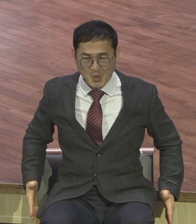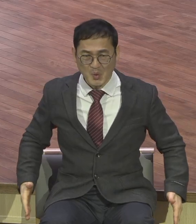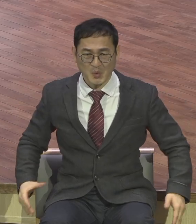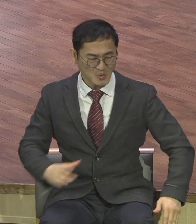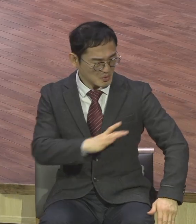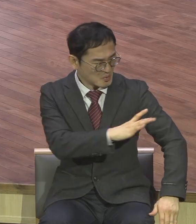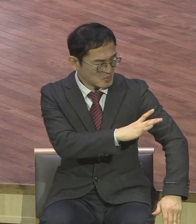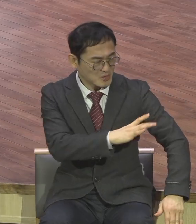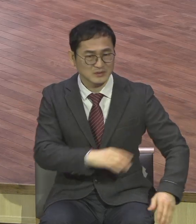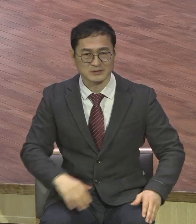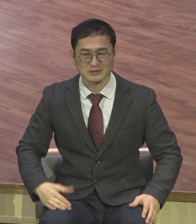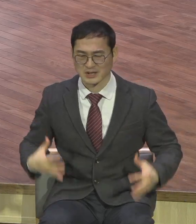뚱녀들에게